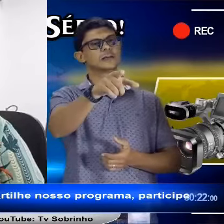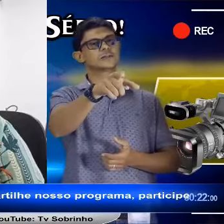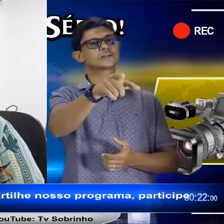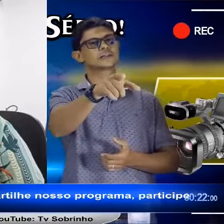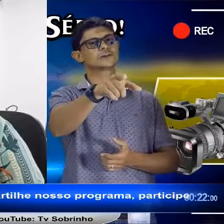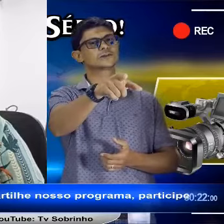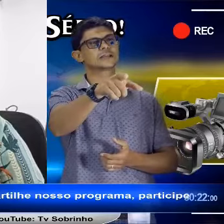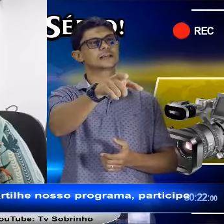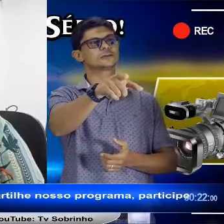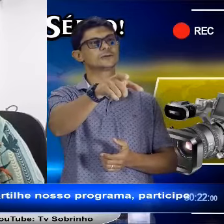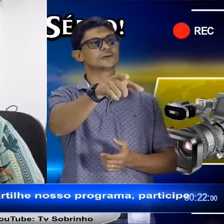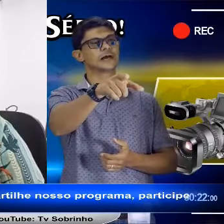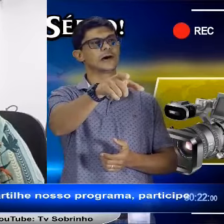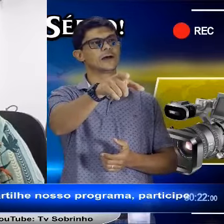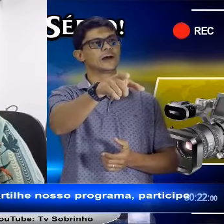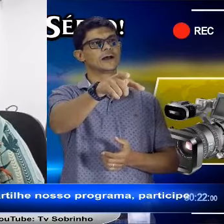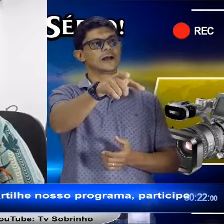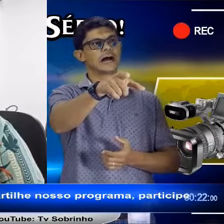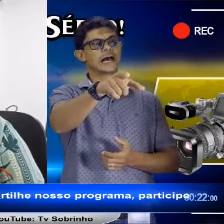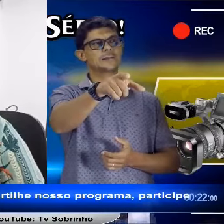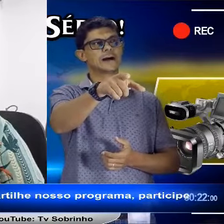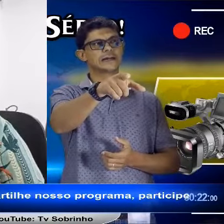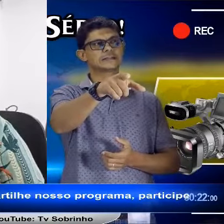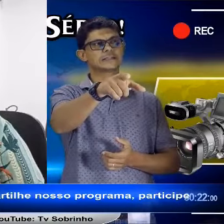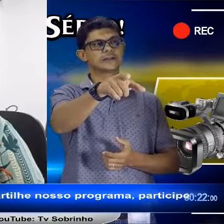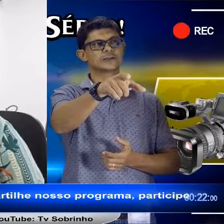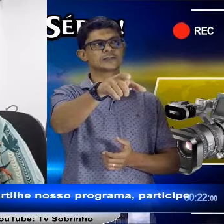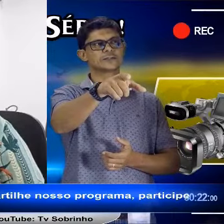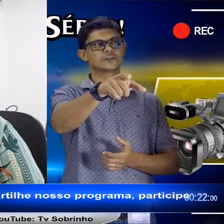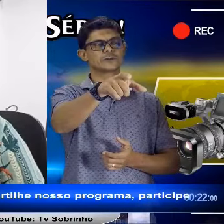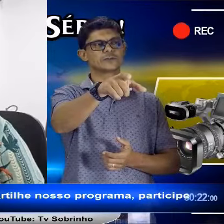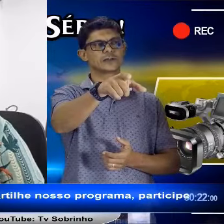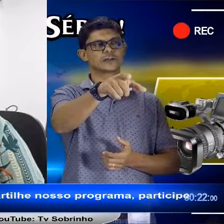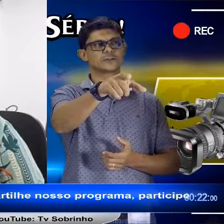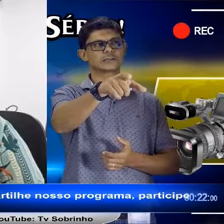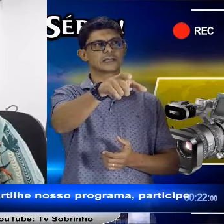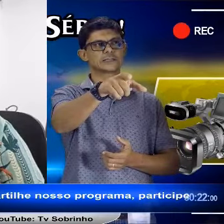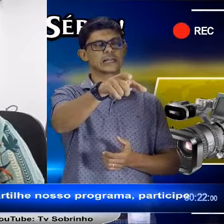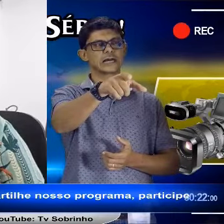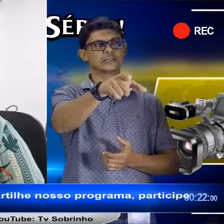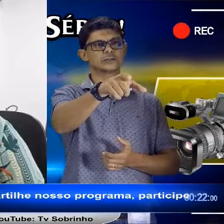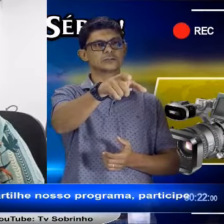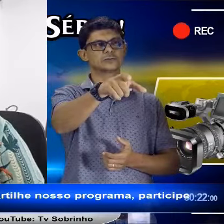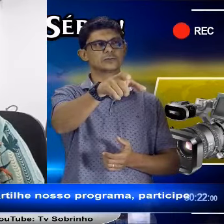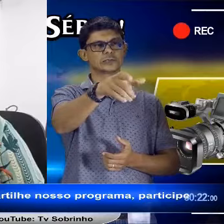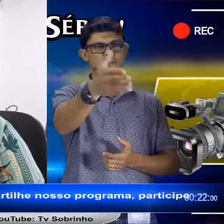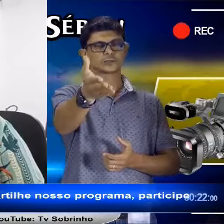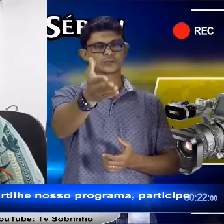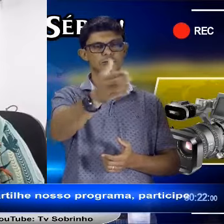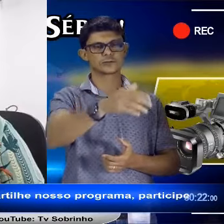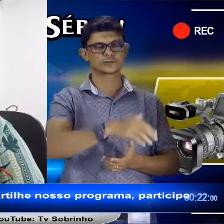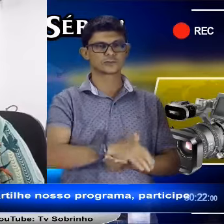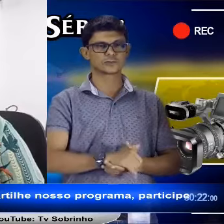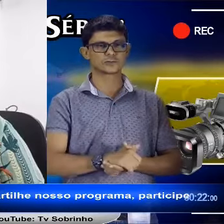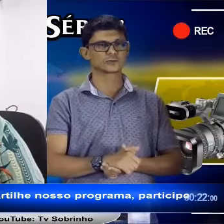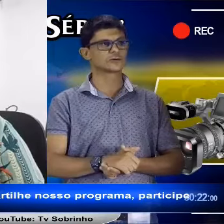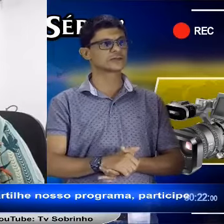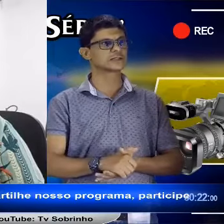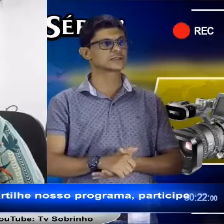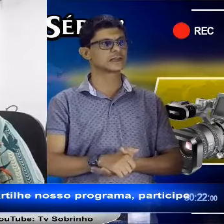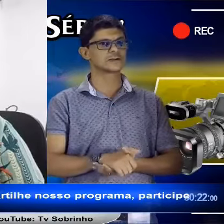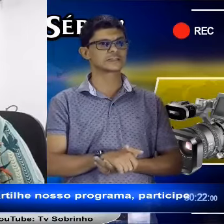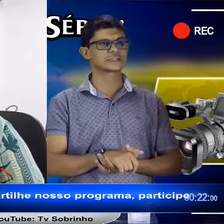eu queria que você trouxesse, Bruno Leal, a imagem da nossa vice-prefeita Rosária Andrade, eu digo nossa porque nós somos